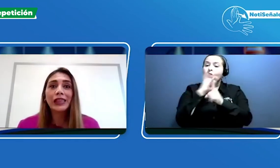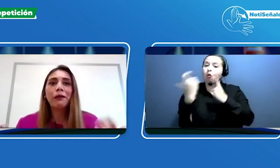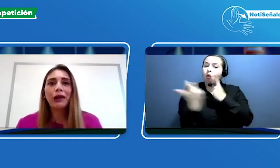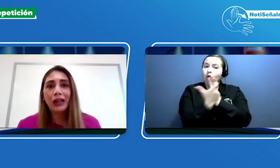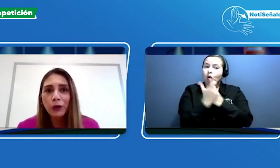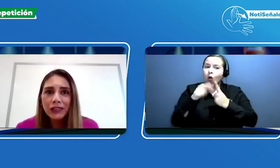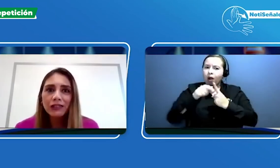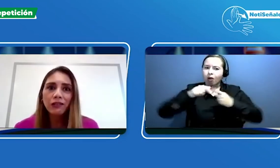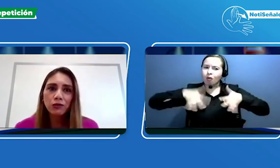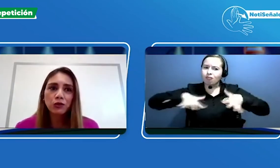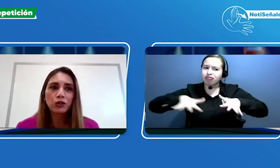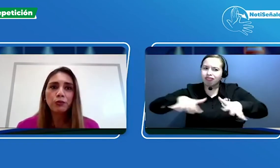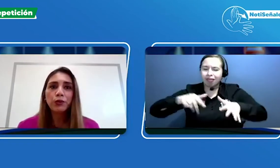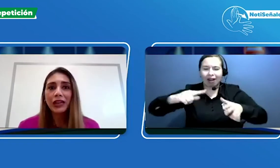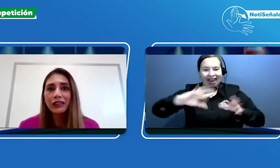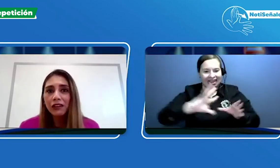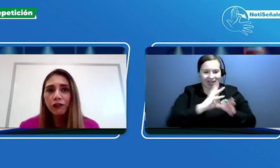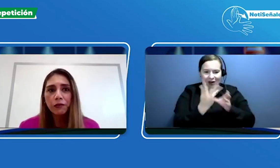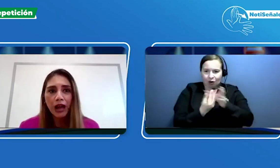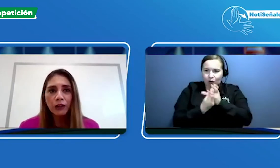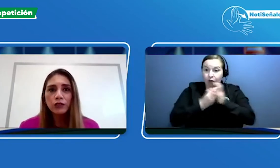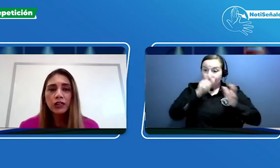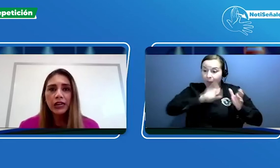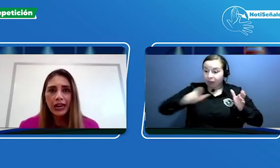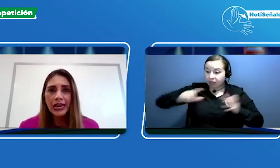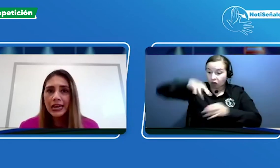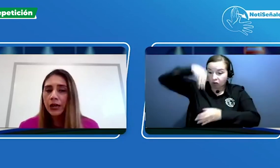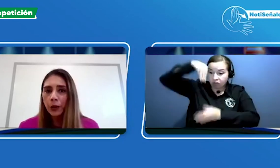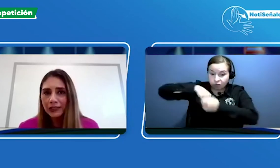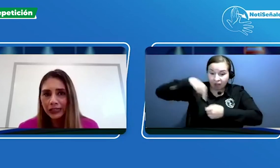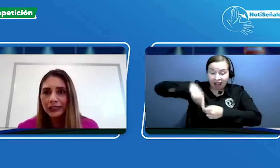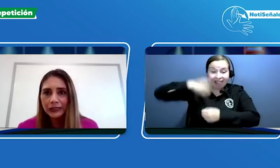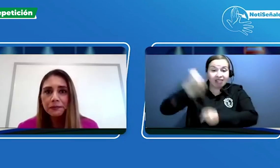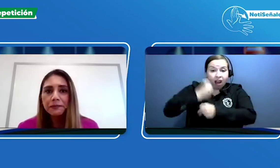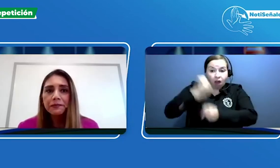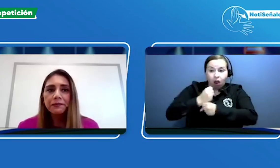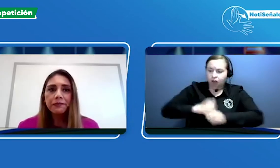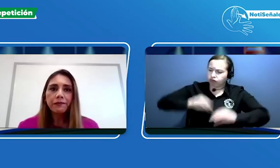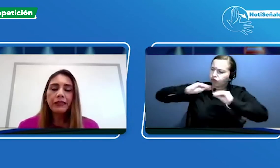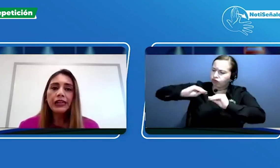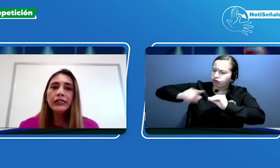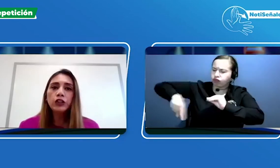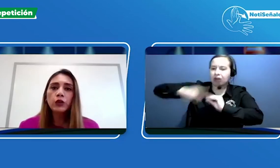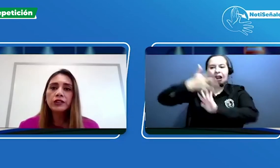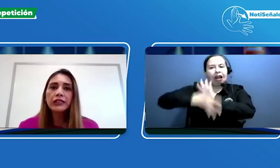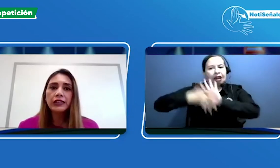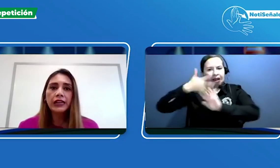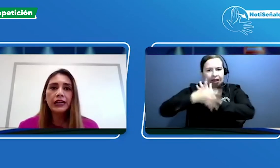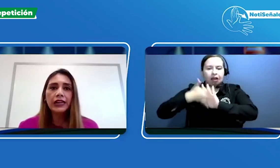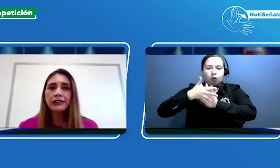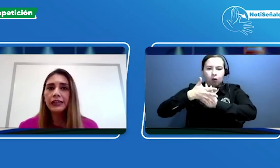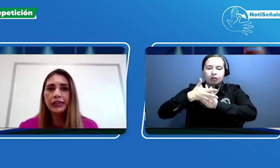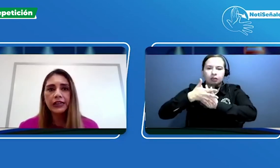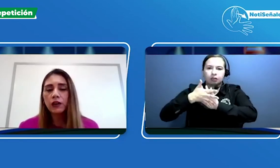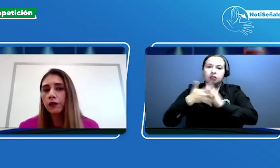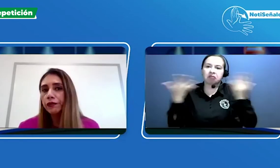trabajadores de nosotros pudieran ser formados en lengua de FENAS. Entonces, la Sinergia con